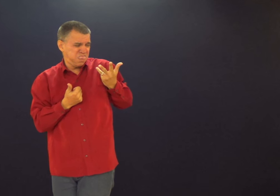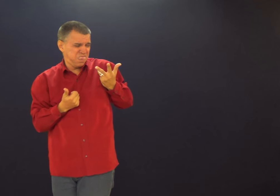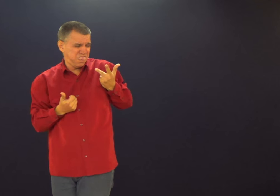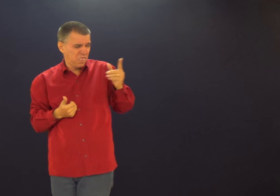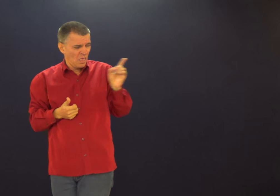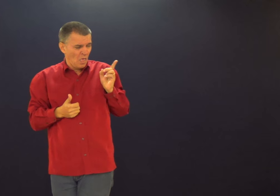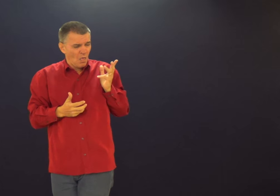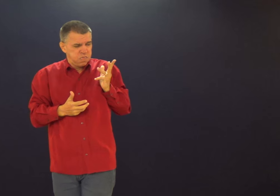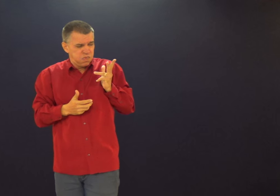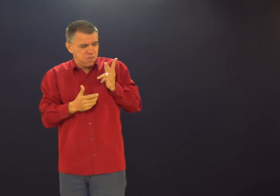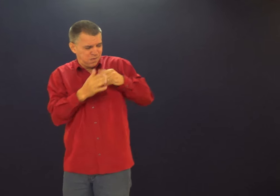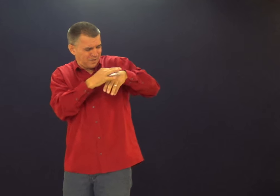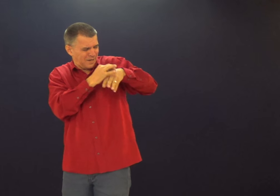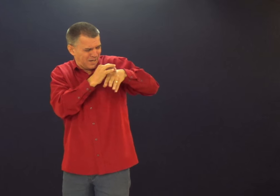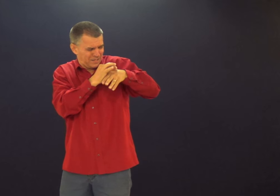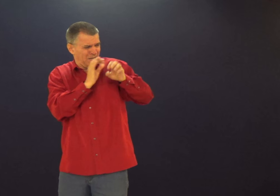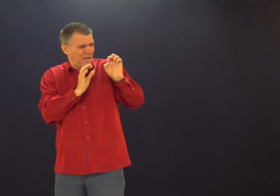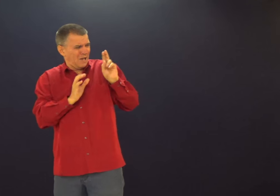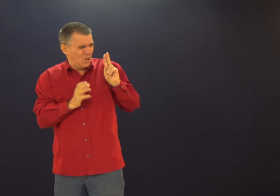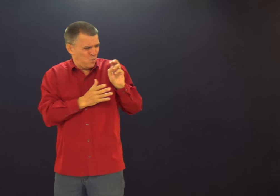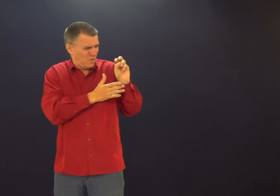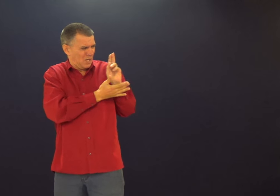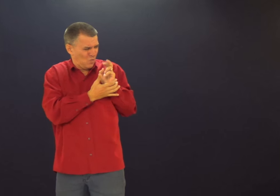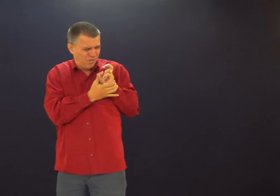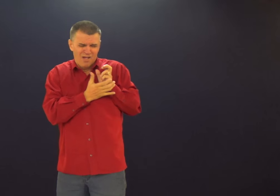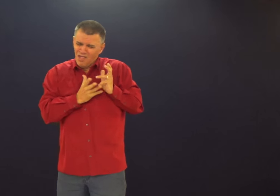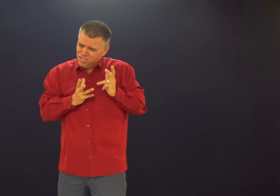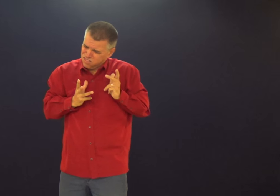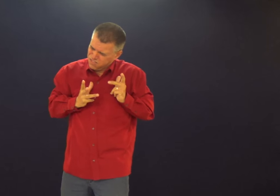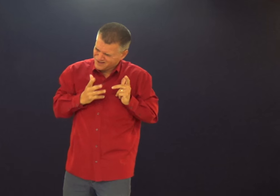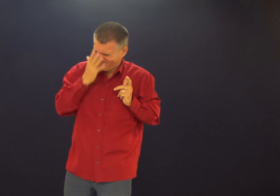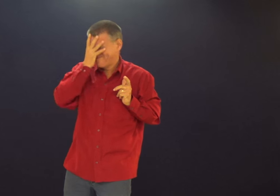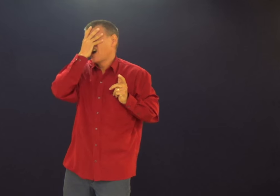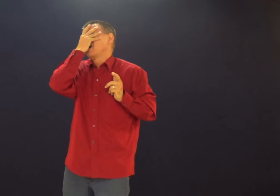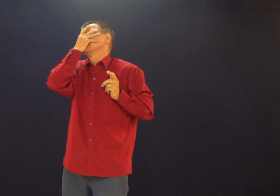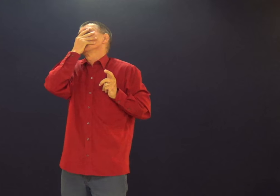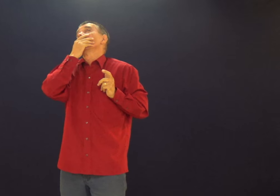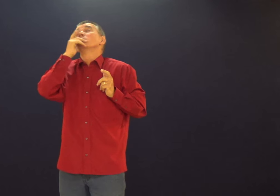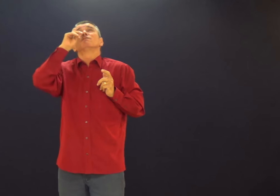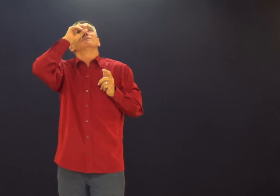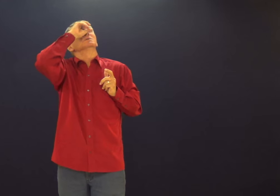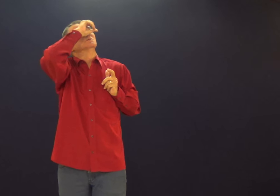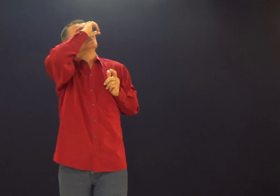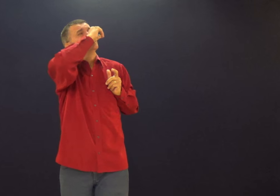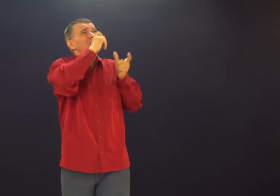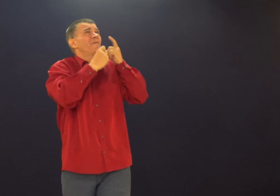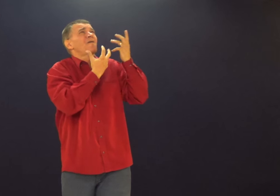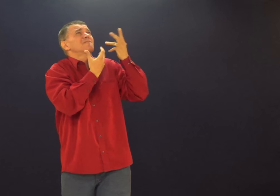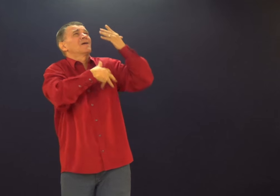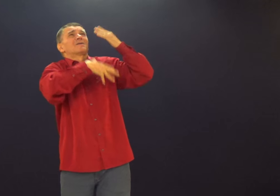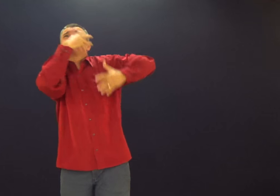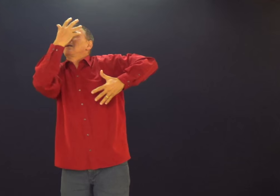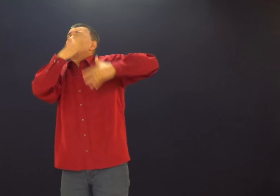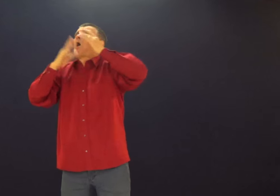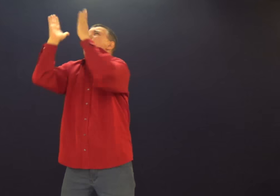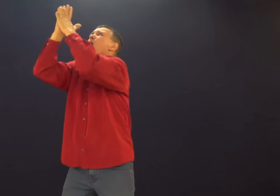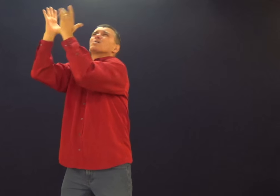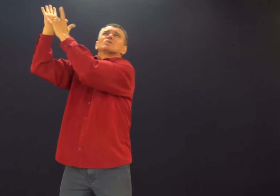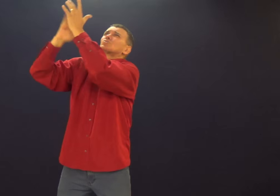Mesmo que você esteja perto, tentando, tentando de atacar, te derrubar. E aquilo não te incomoda, porque realmente está ficando bem